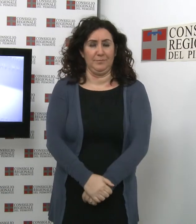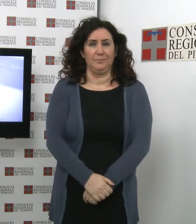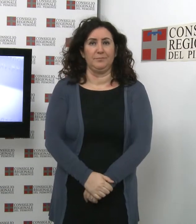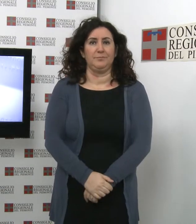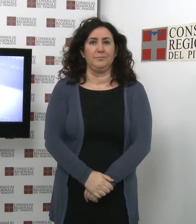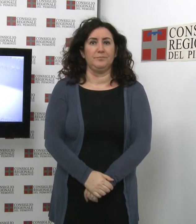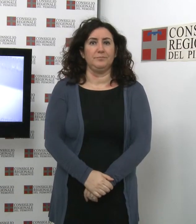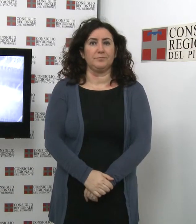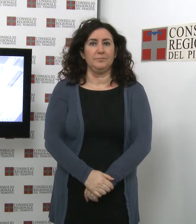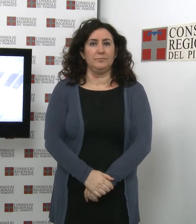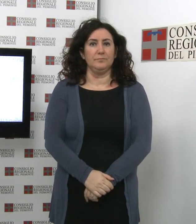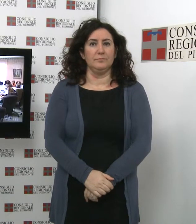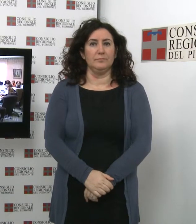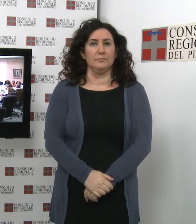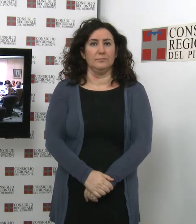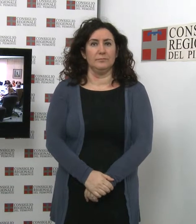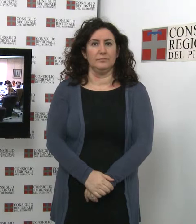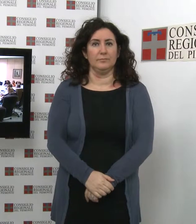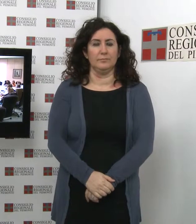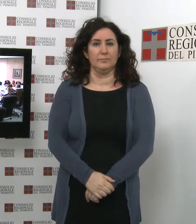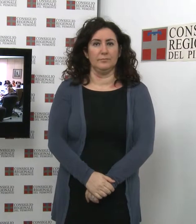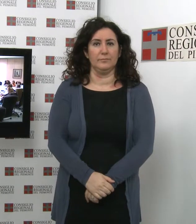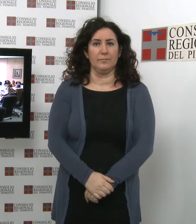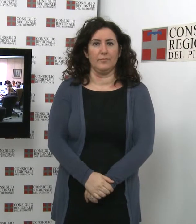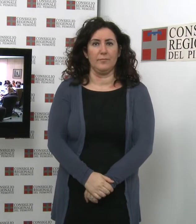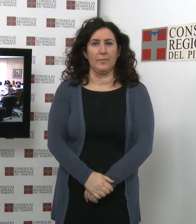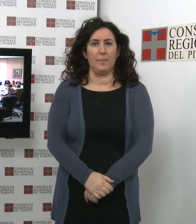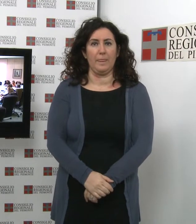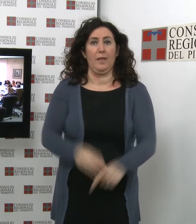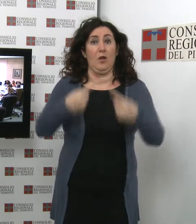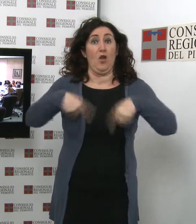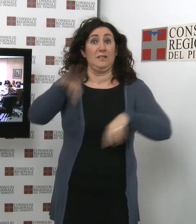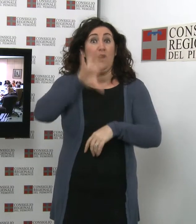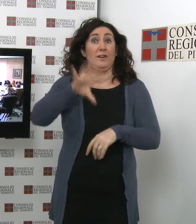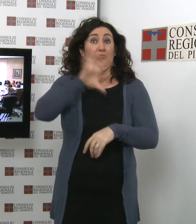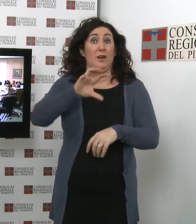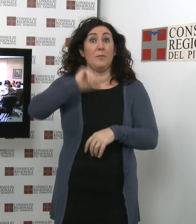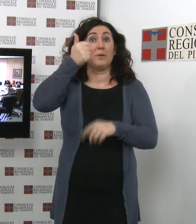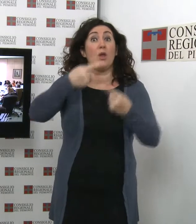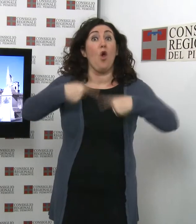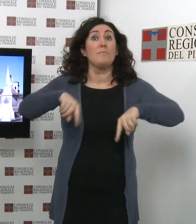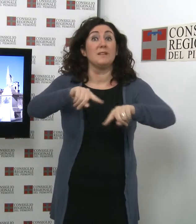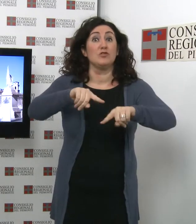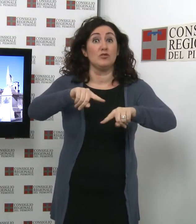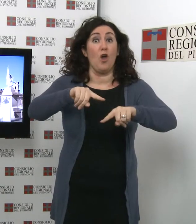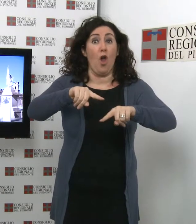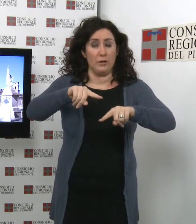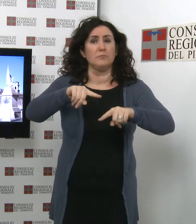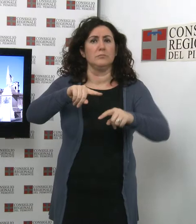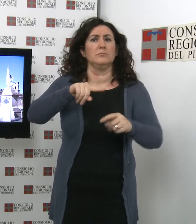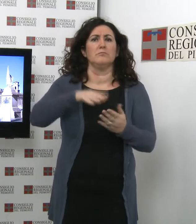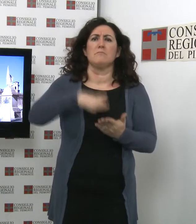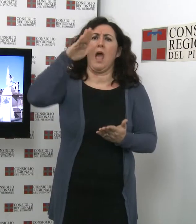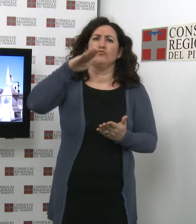In primo piano La prima commissione del Consiglio regionale ha licenziato a maggioranza e con emendamenti il